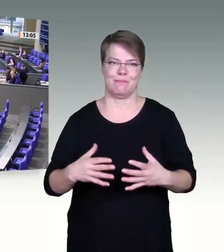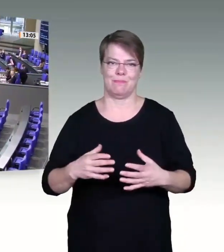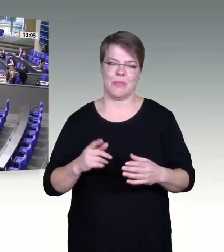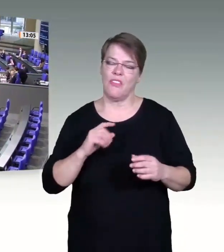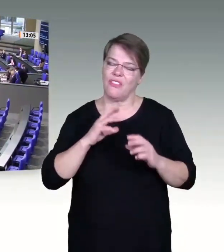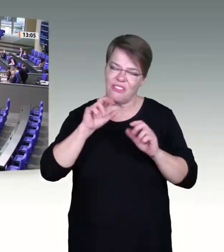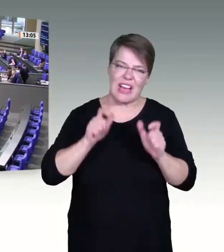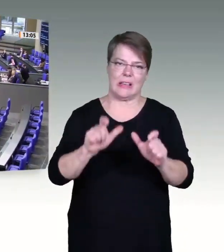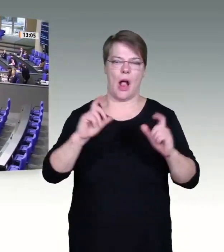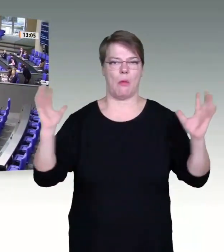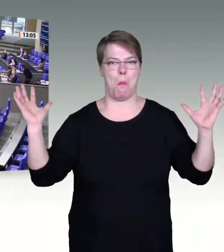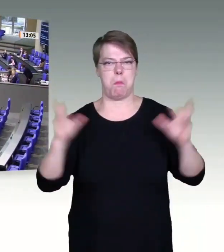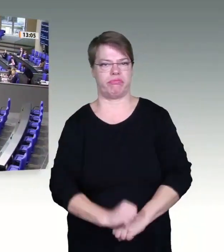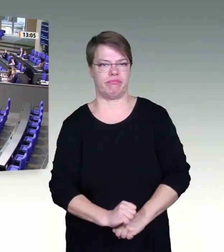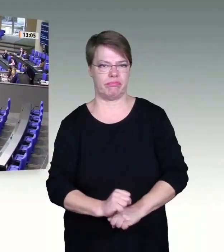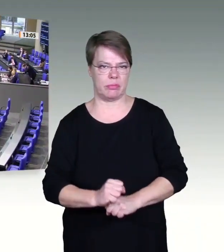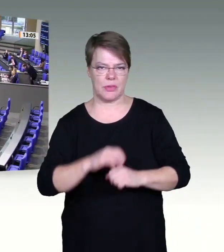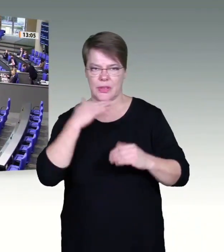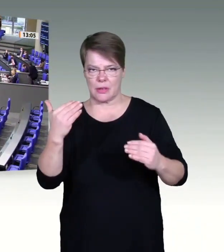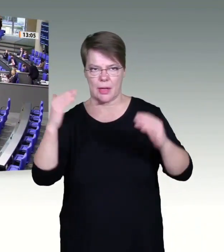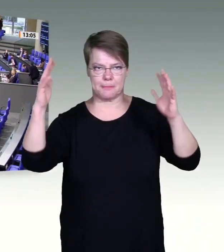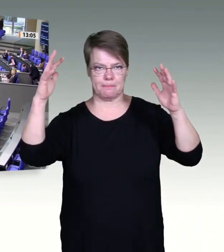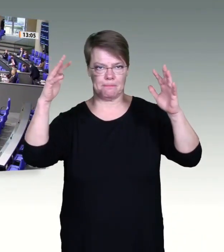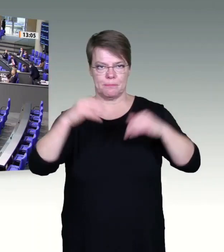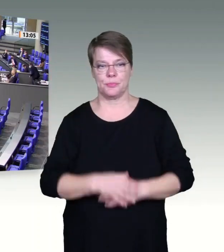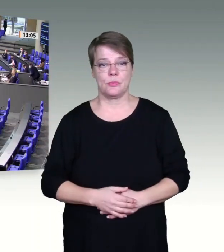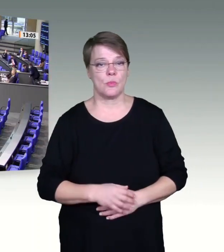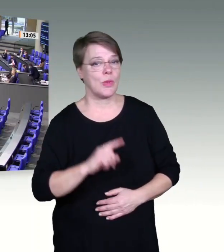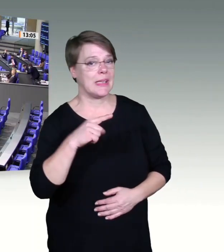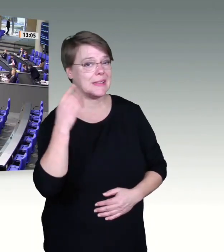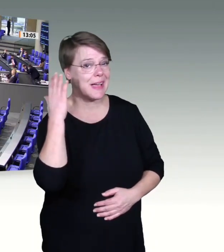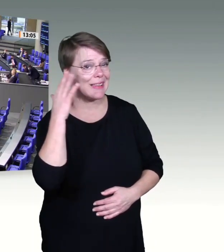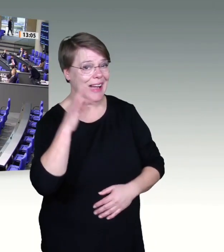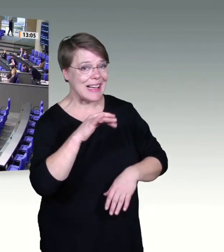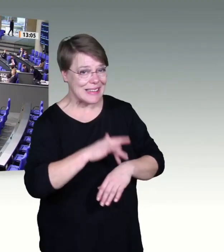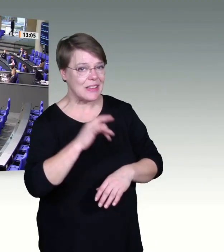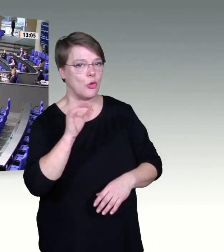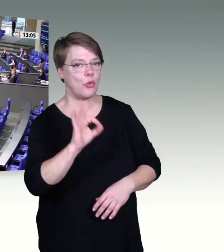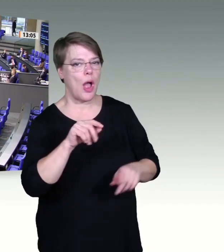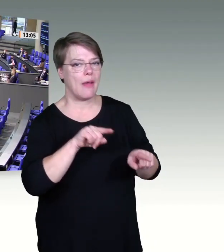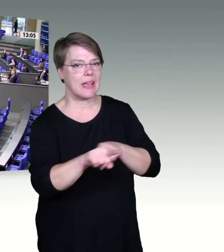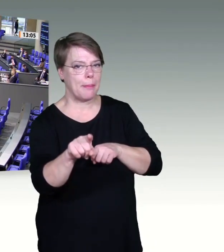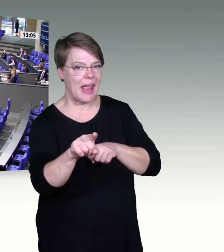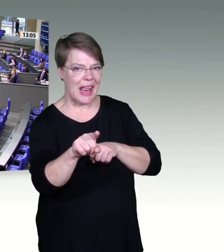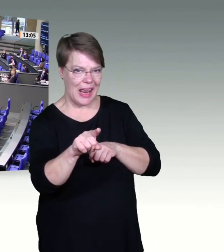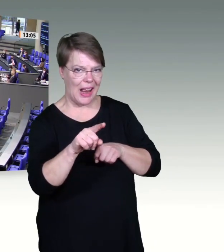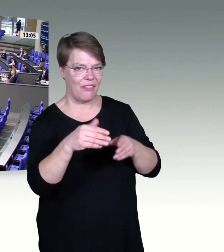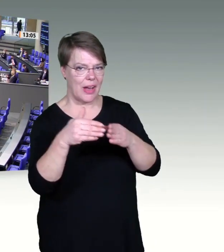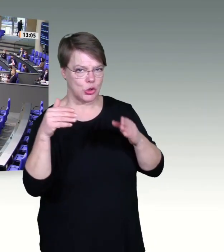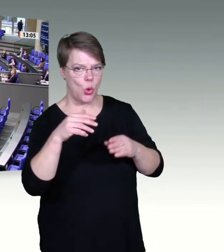Sehr geehrte Frau Präsidentin! Meine Damen und Herren! Die schärfste Waffe gegen das Virus sind Impfungen.